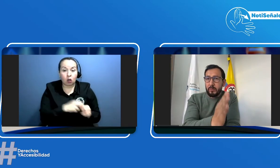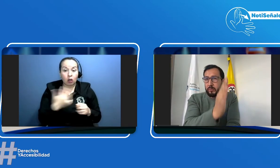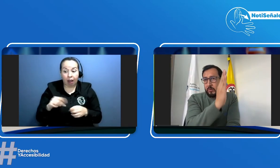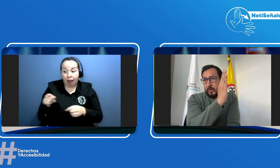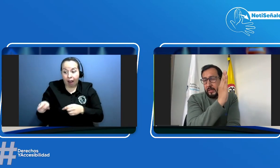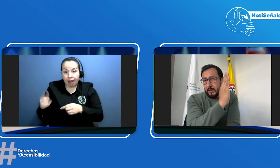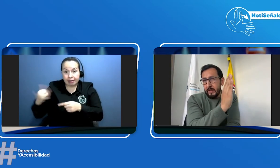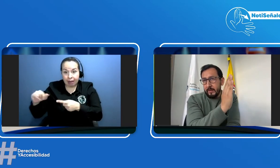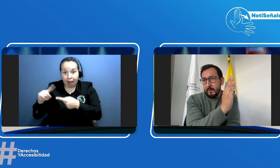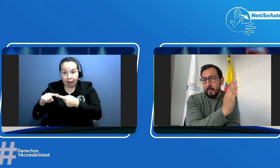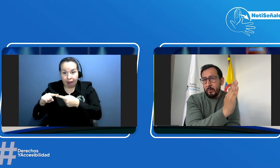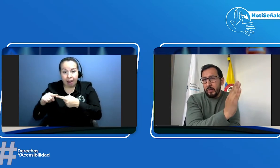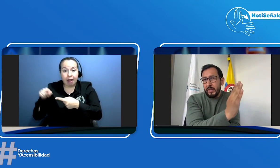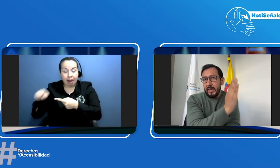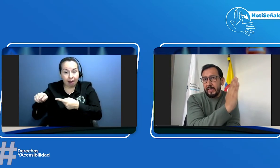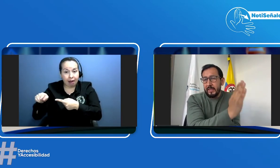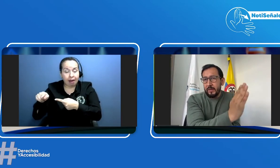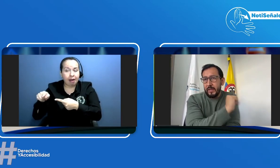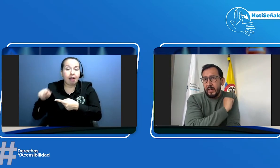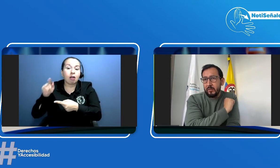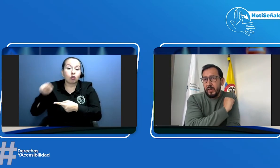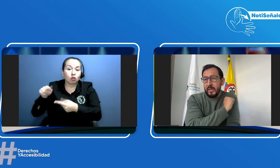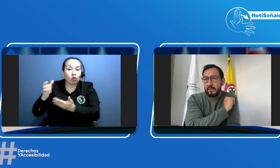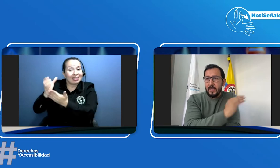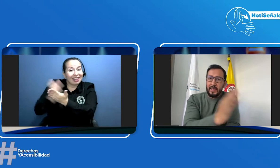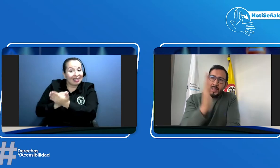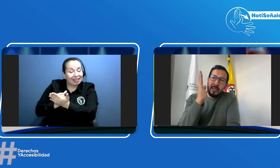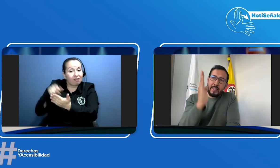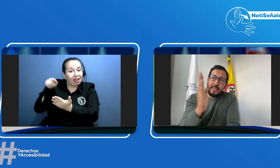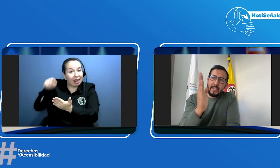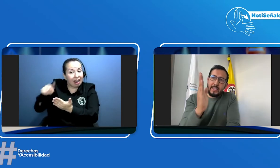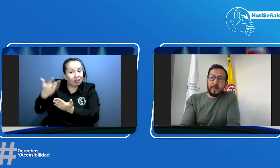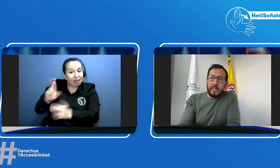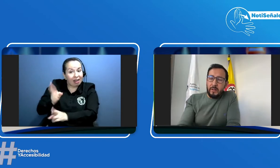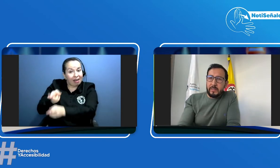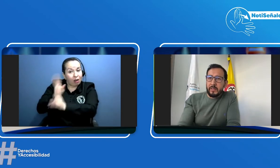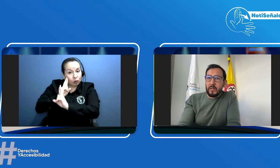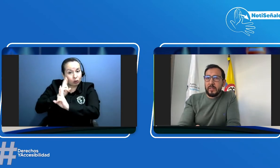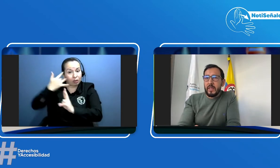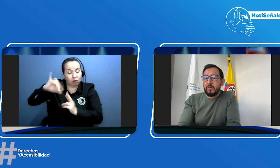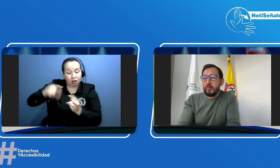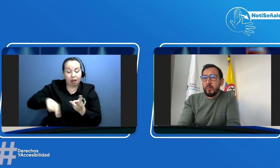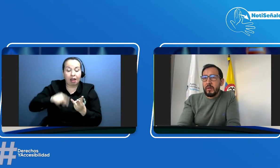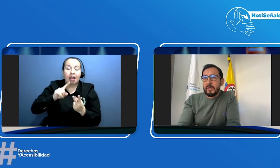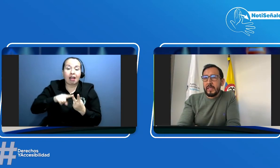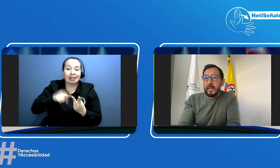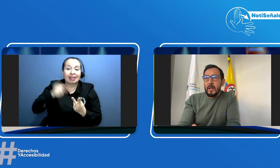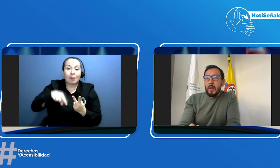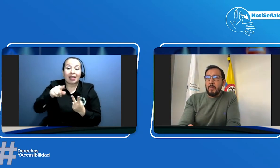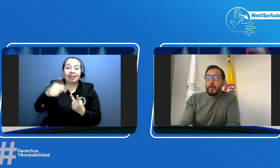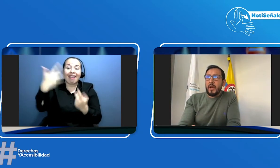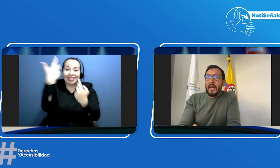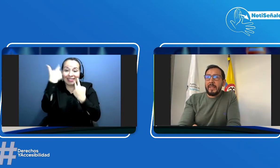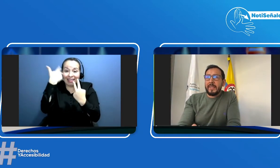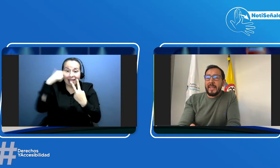llamémoslo así el certificado CLC y el certificado del centro de enseñanza automovilística podrá tener